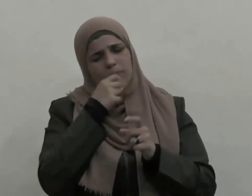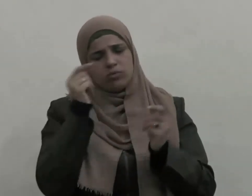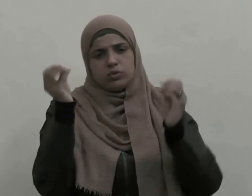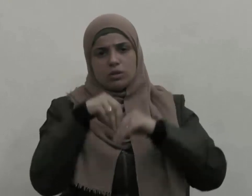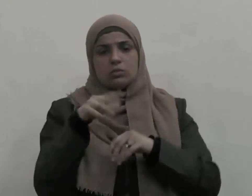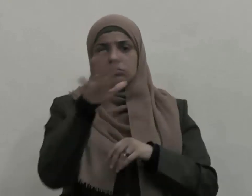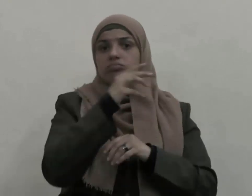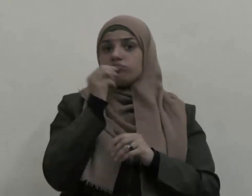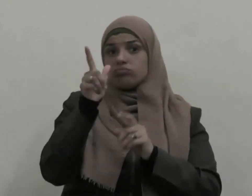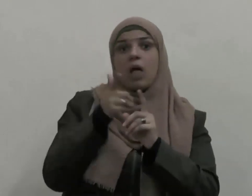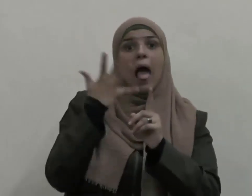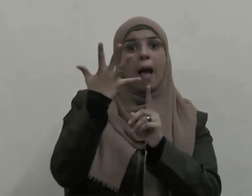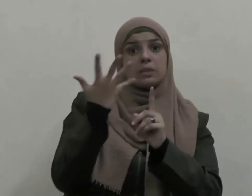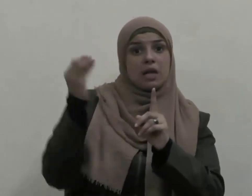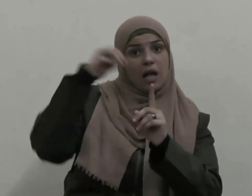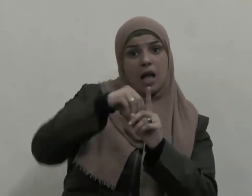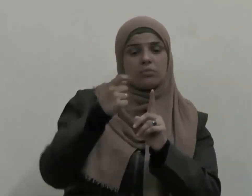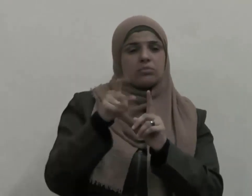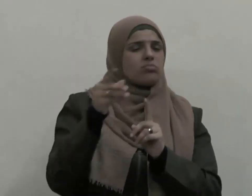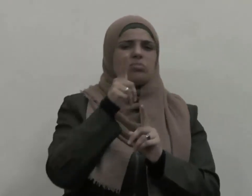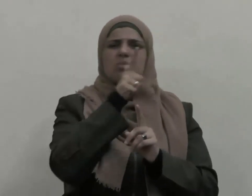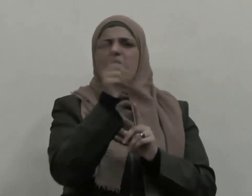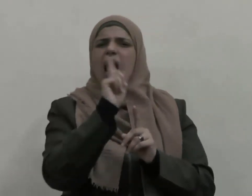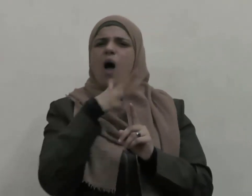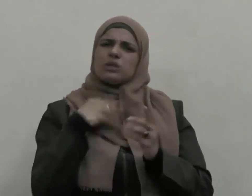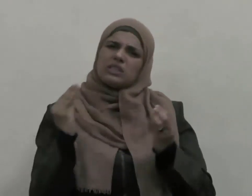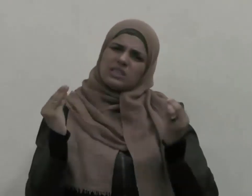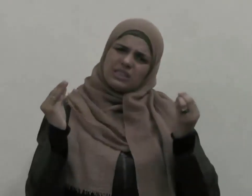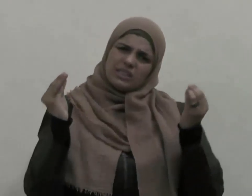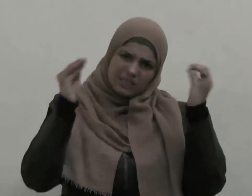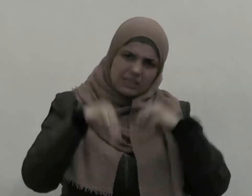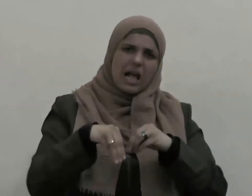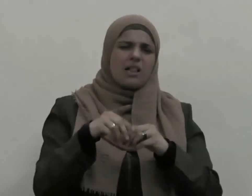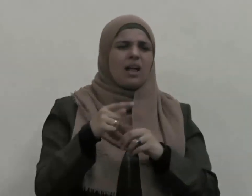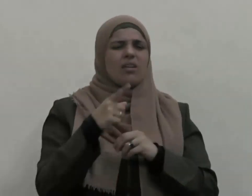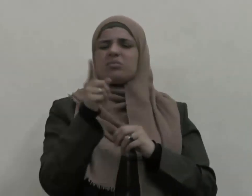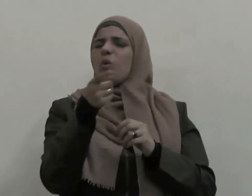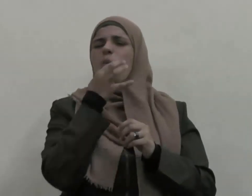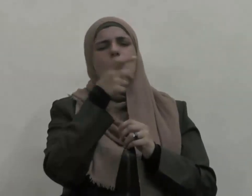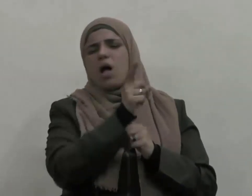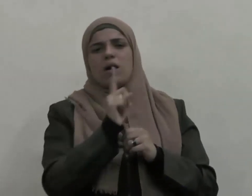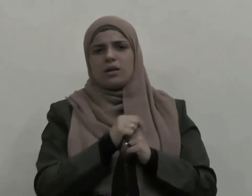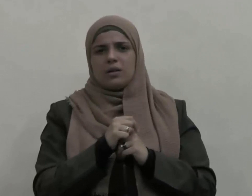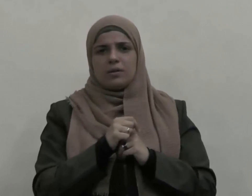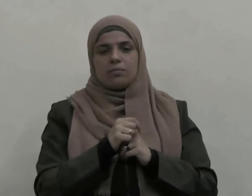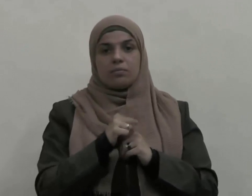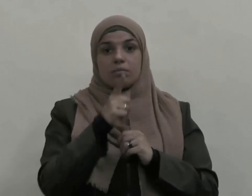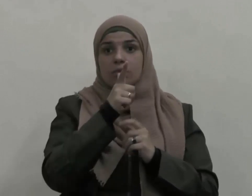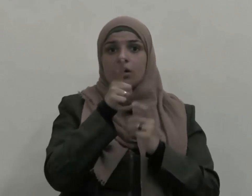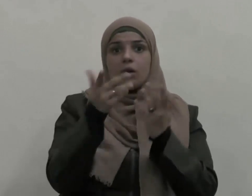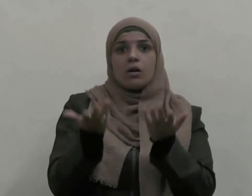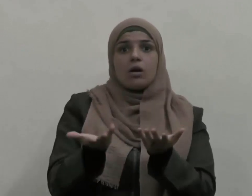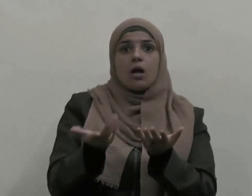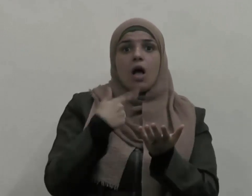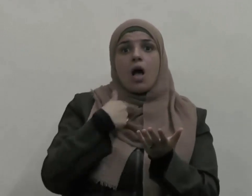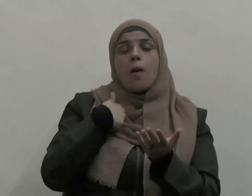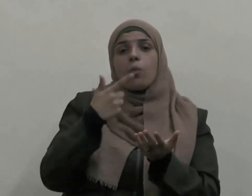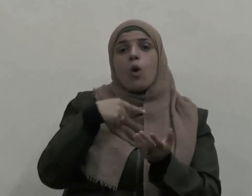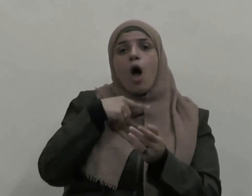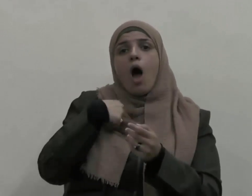قال أعطيت زيادة على هذا قالوا له يا أبا عمر ما بقي في